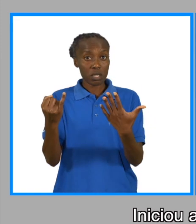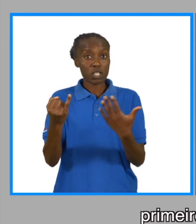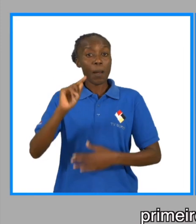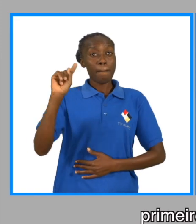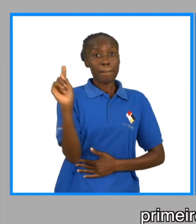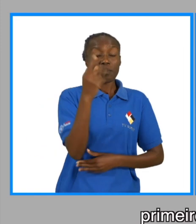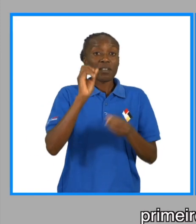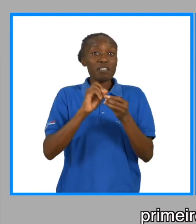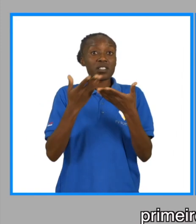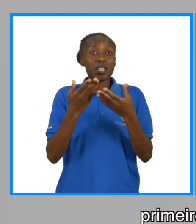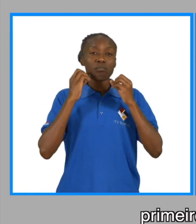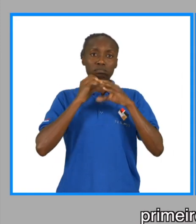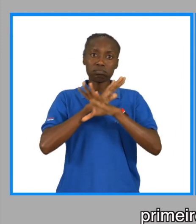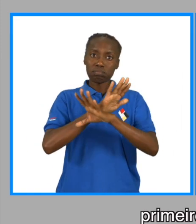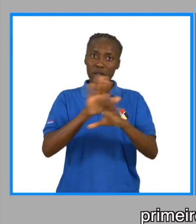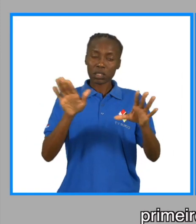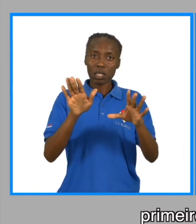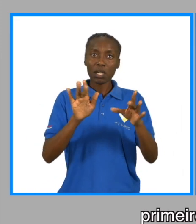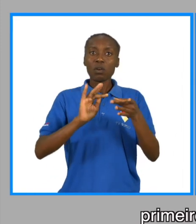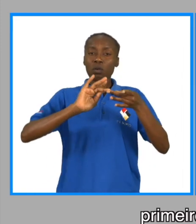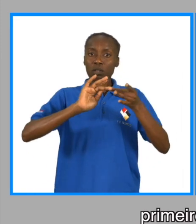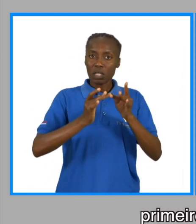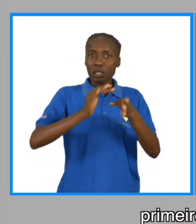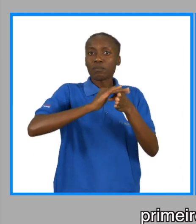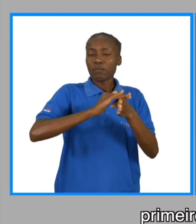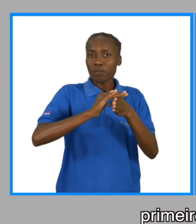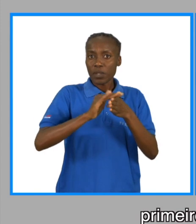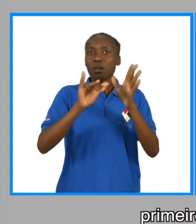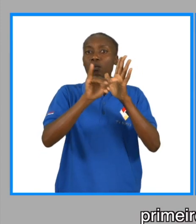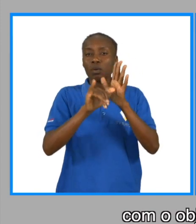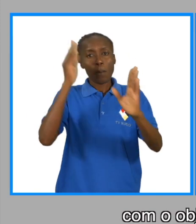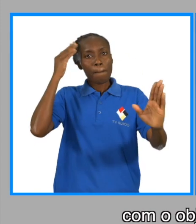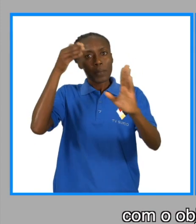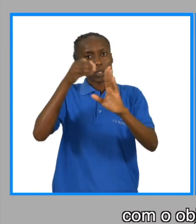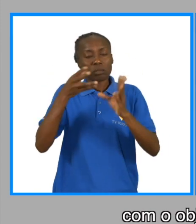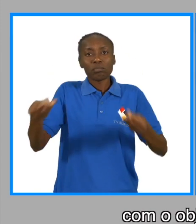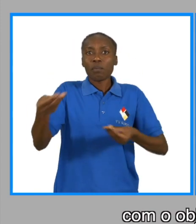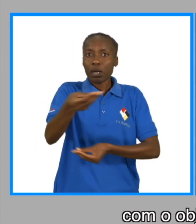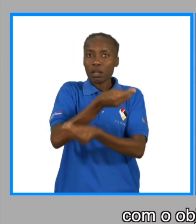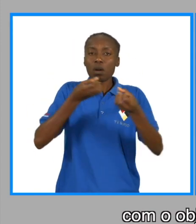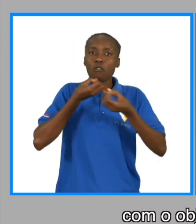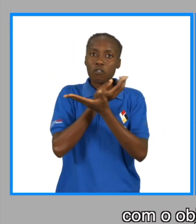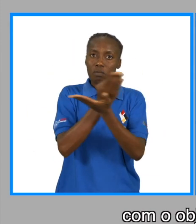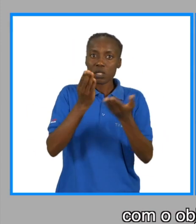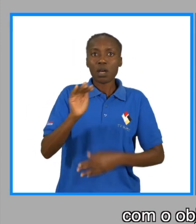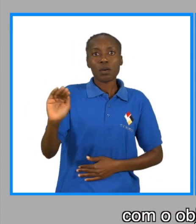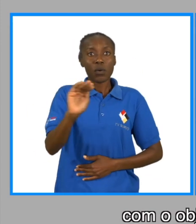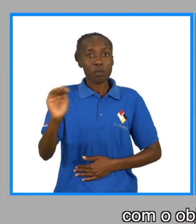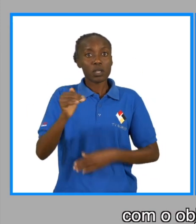primeiro fazendo suas publicações numa plataforma online com o objetivo de partilhar informação para a comunidade